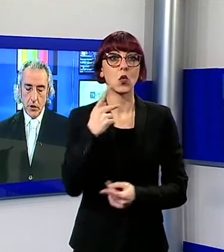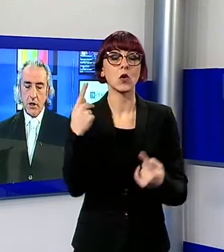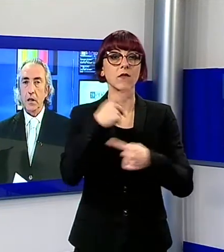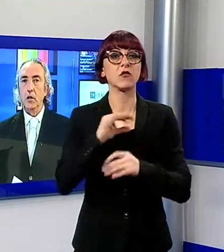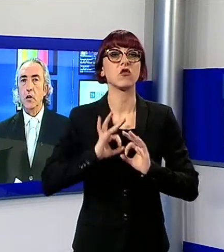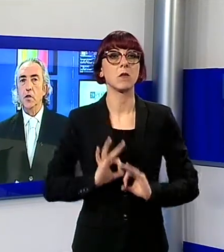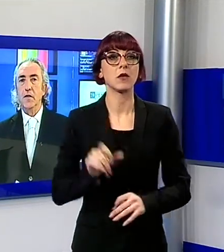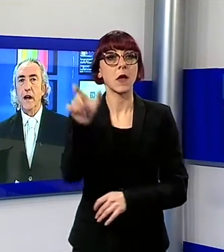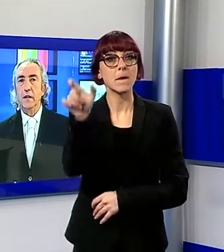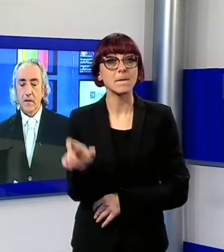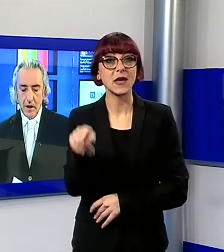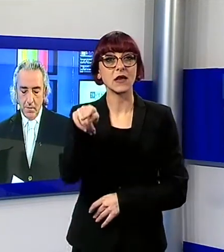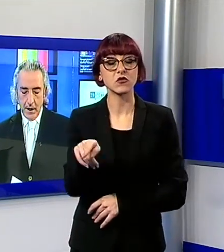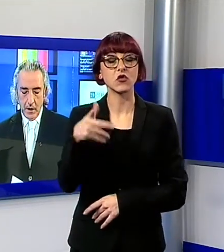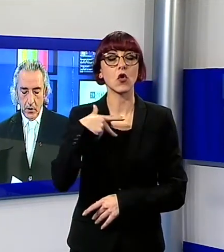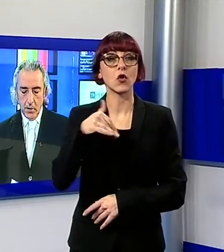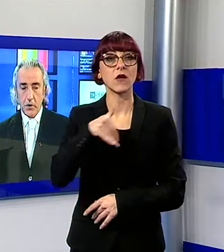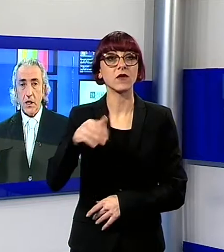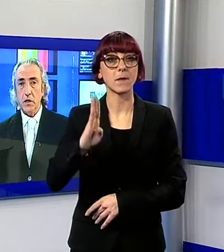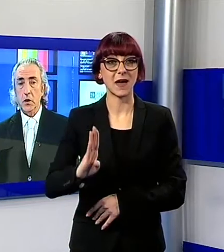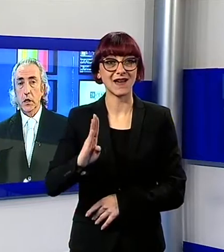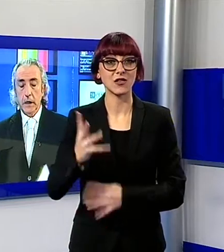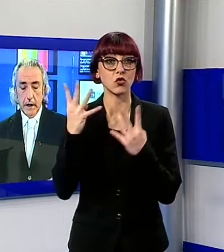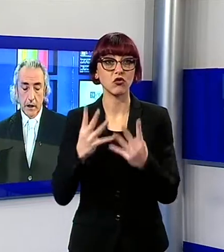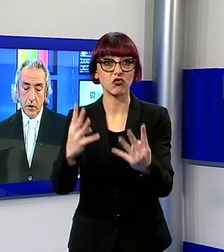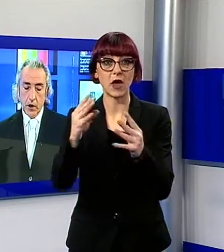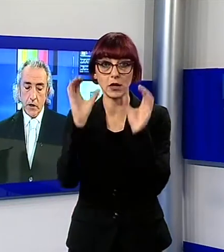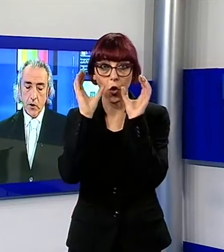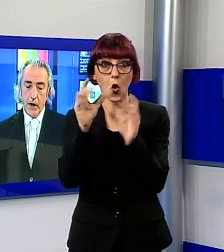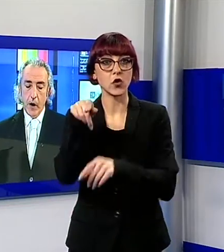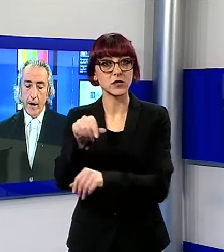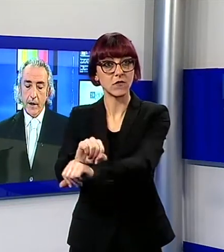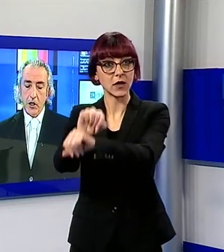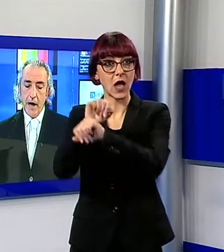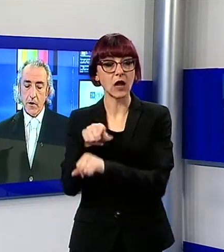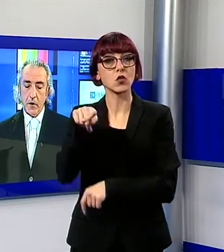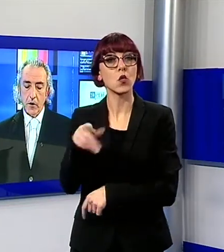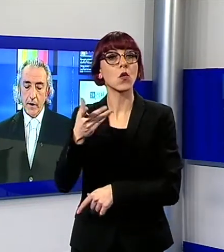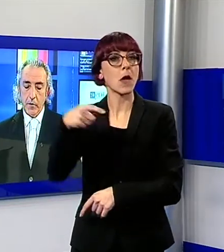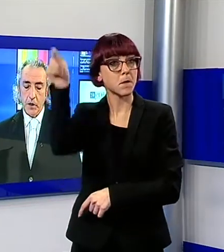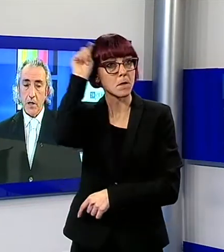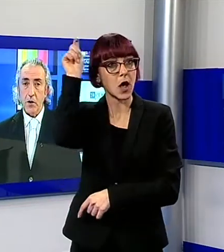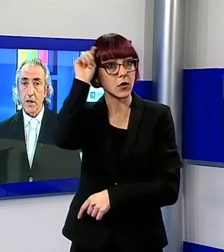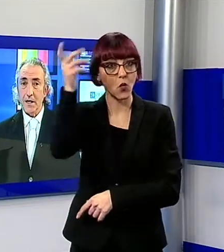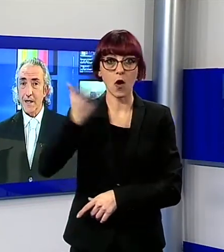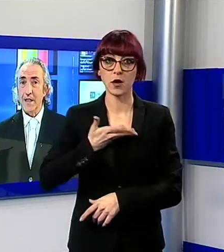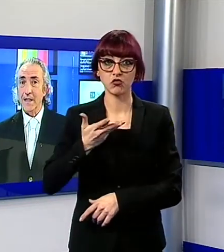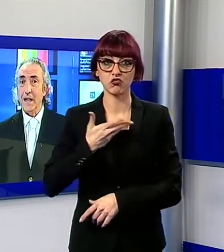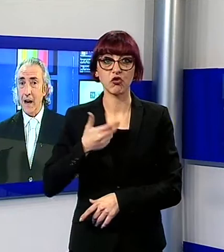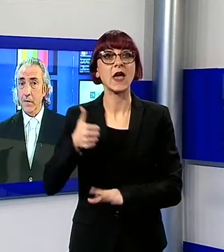giardino degli osservanti in via dei Bacchettoni in possesso, anche in questo caso di marijuana. Il nigeriano è stato trovato in possesso di 66 grammi